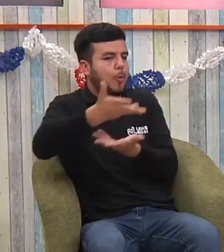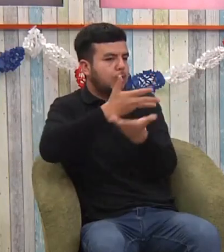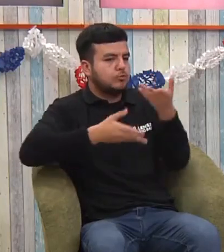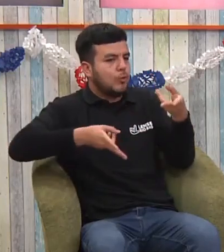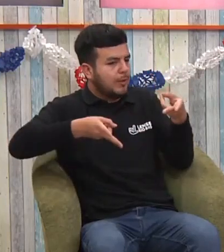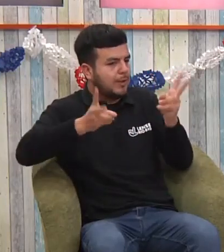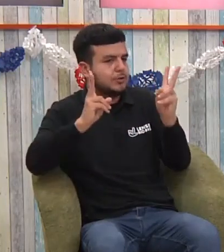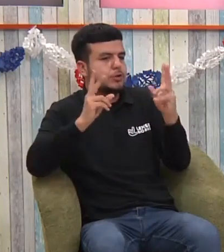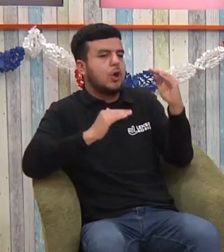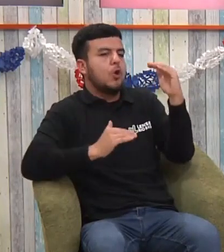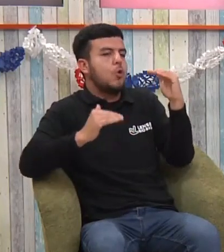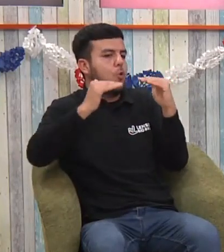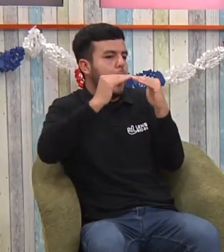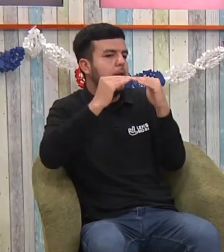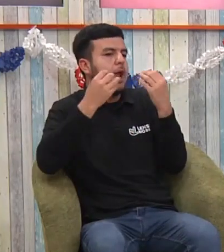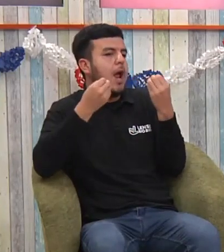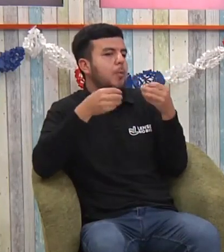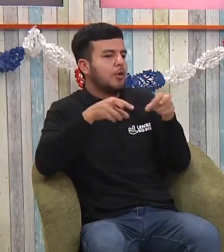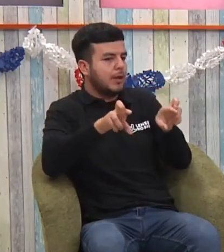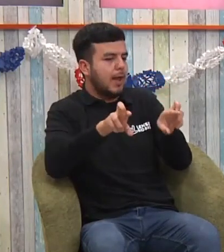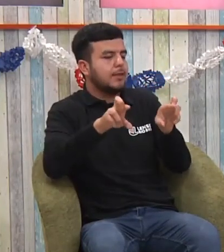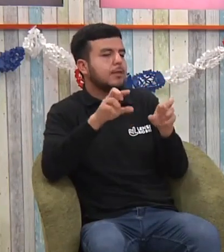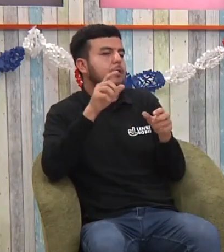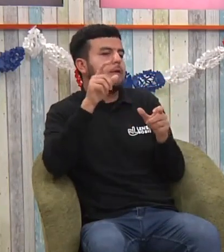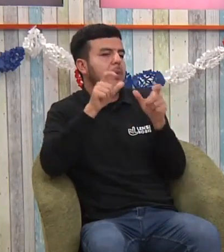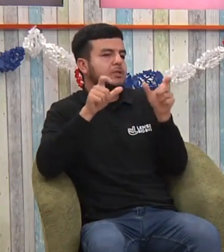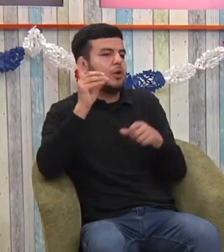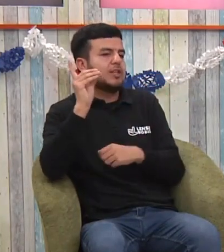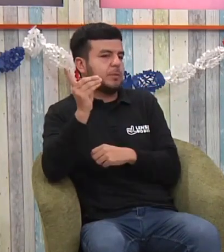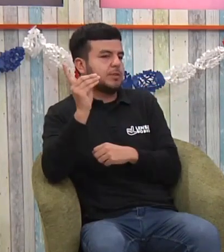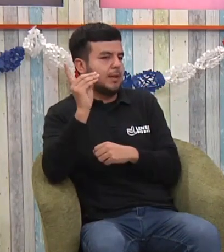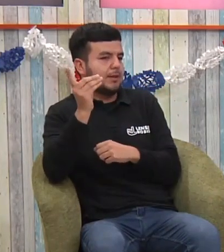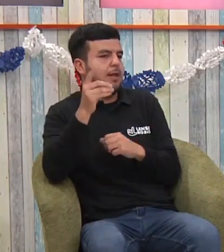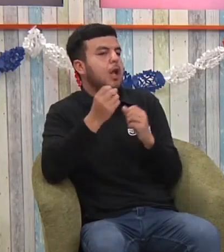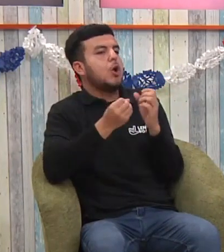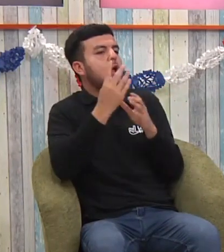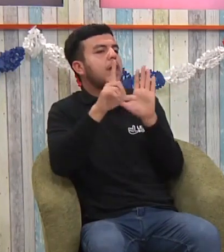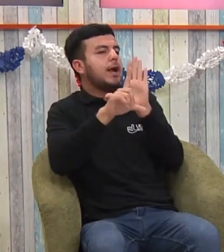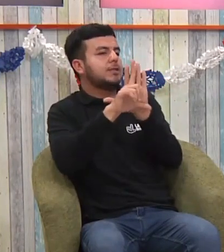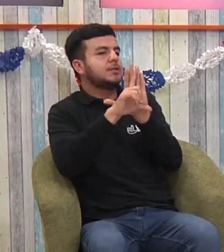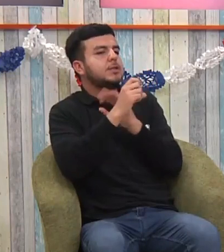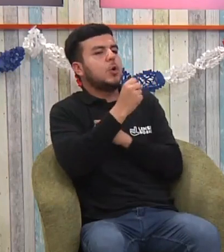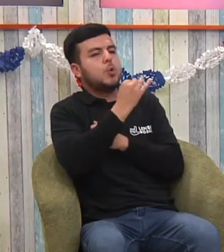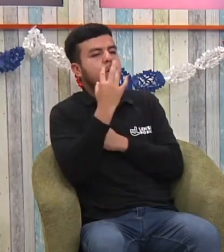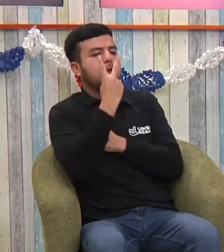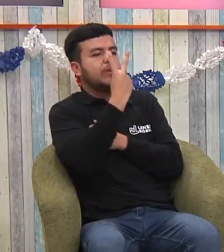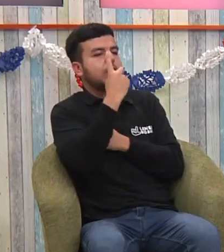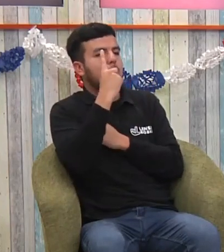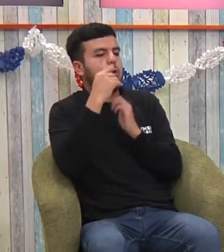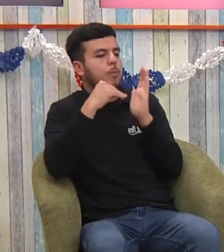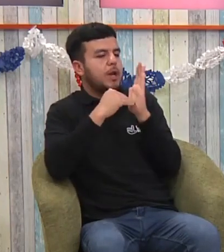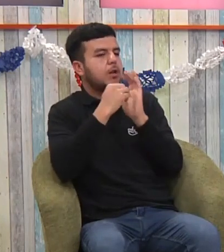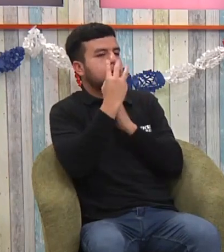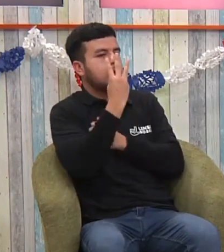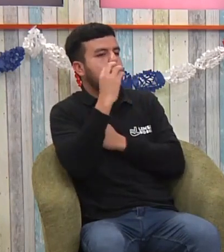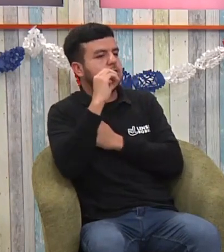país está reconocida la lengua de señas como el idioma natural de las personas sordas, y eso permite, cierto, este reconocimiento, que es la ley 21